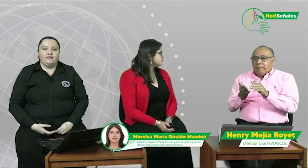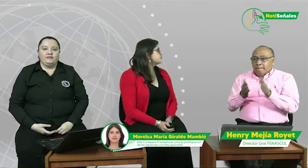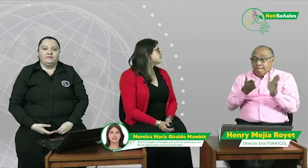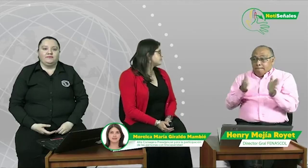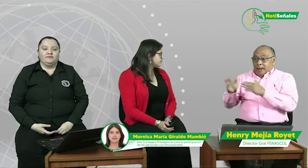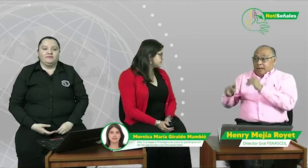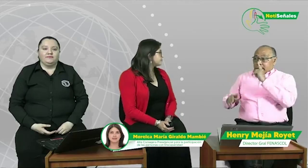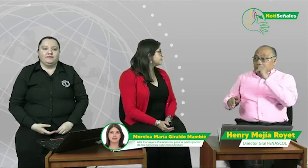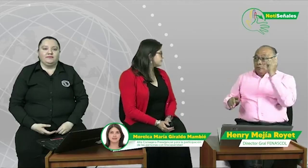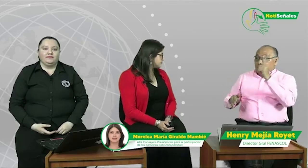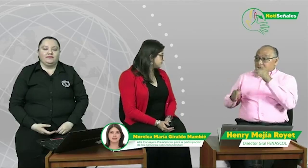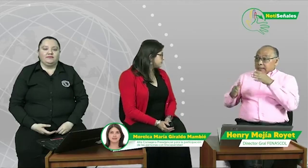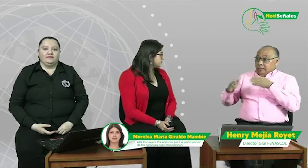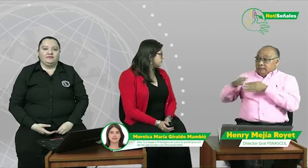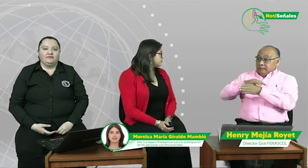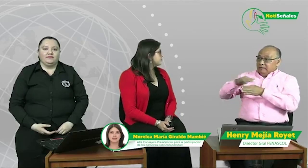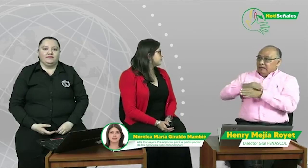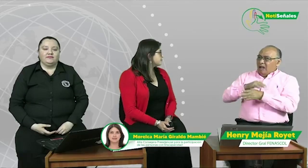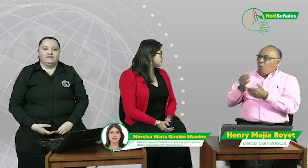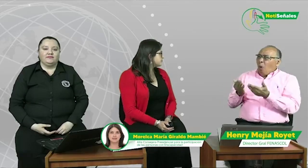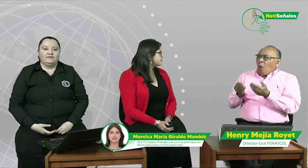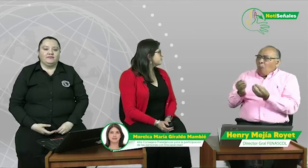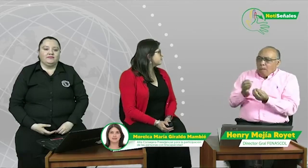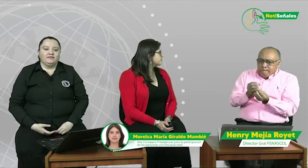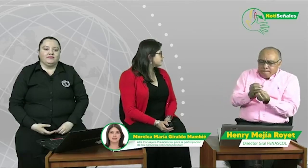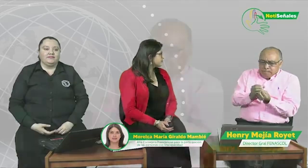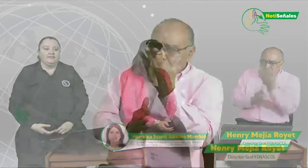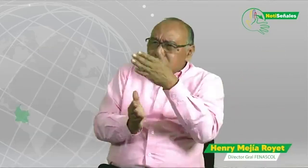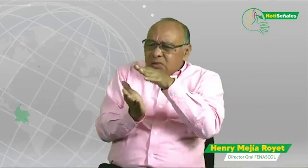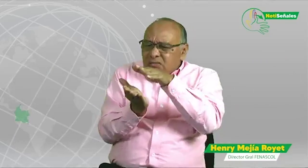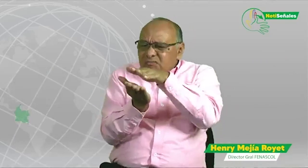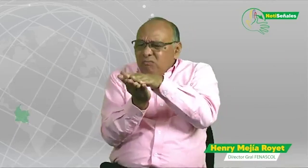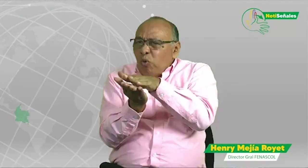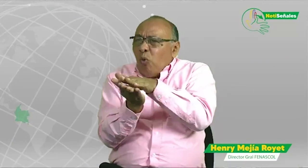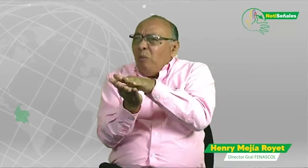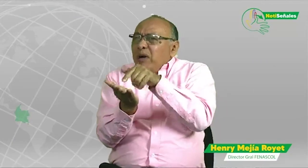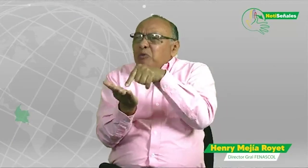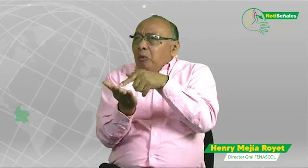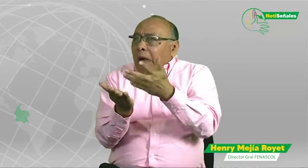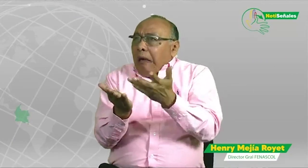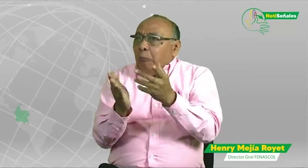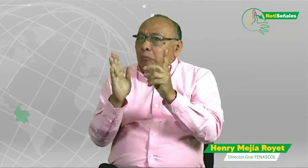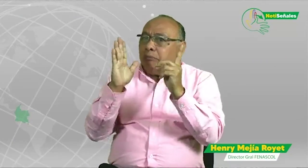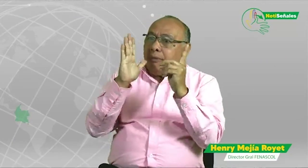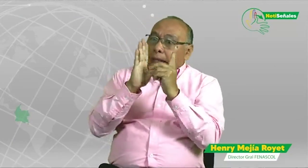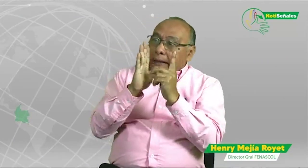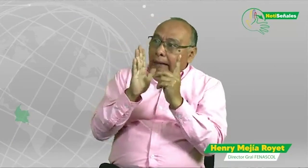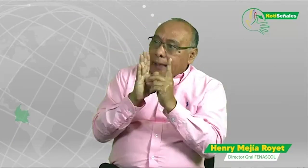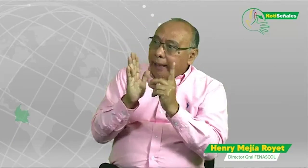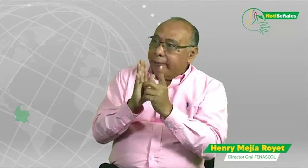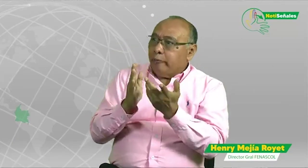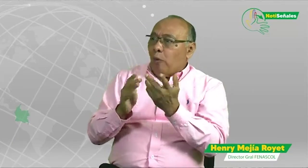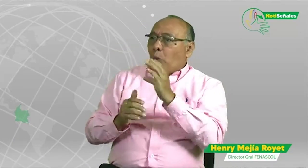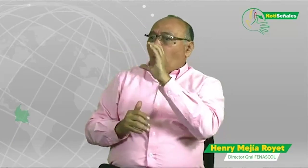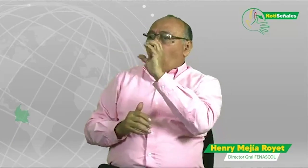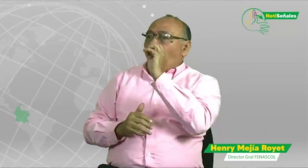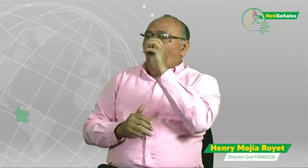técnicas y siempre hemos mencionado que en este plan nacional de accesibilidad debe generarse un documento